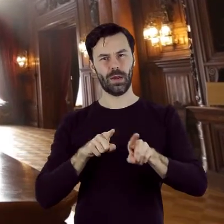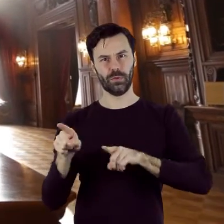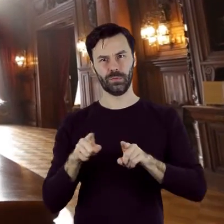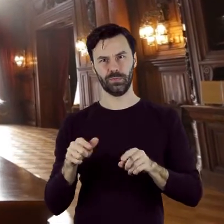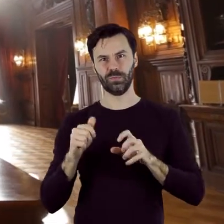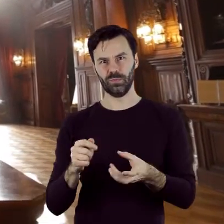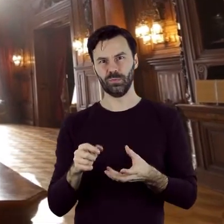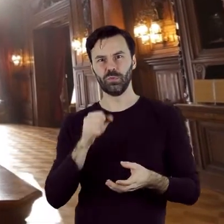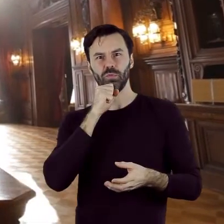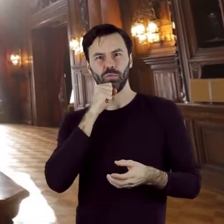przepych i symbolikę.